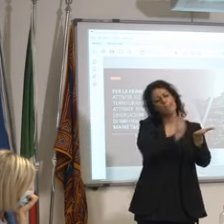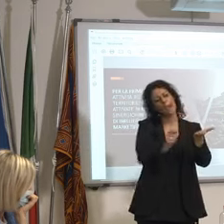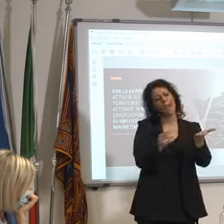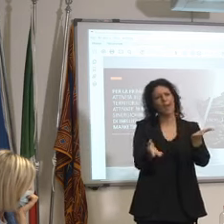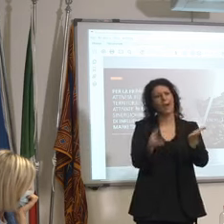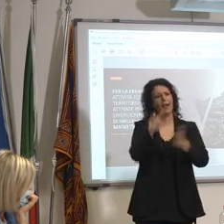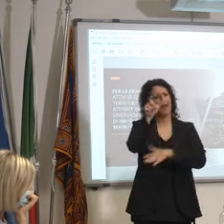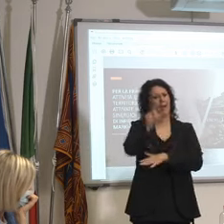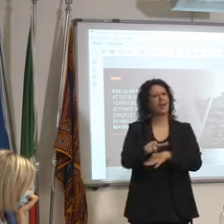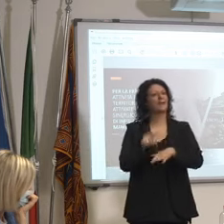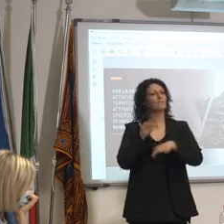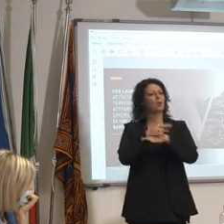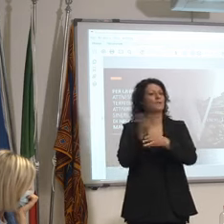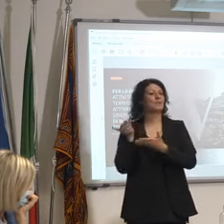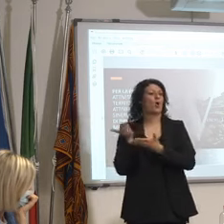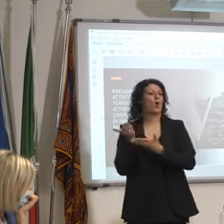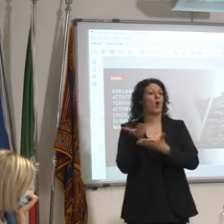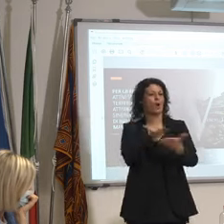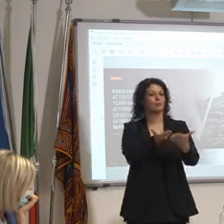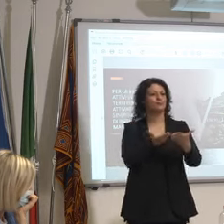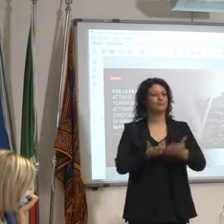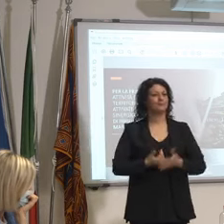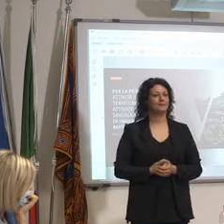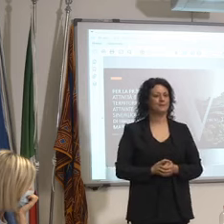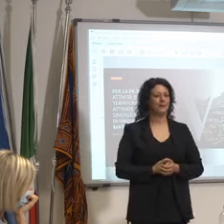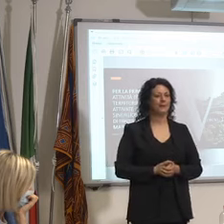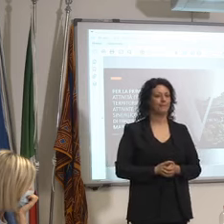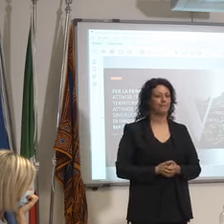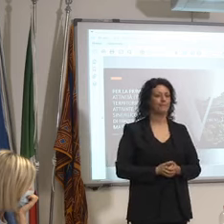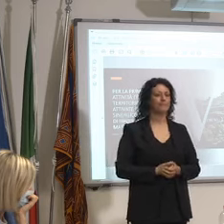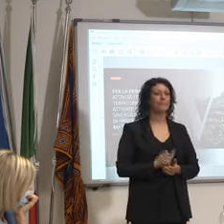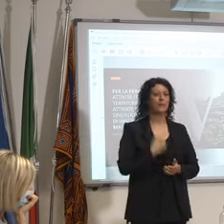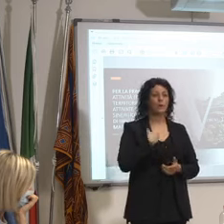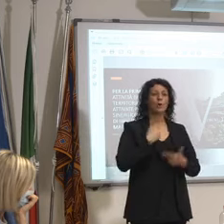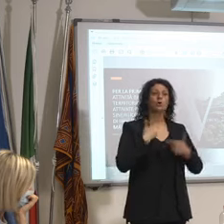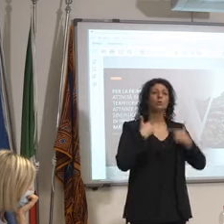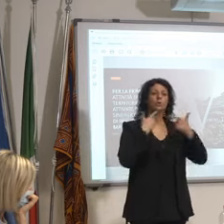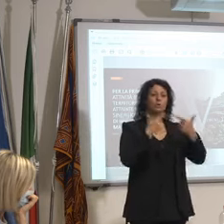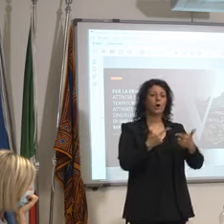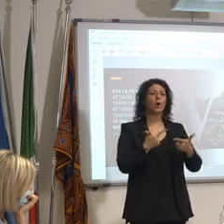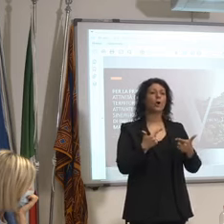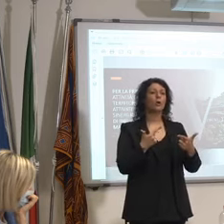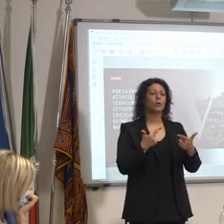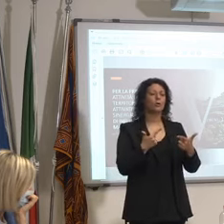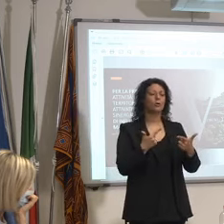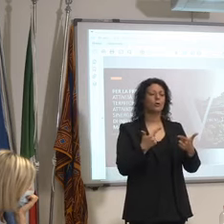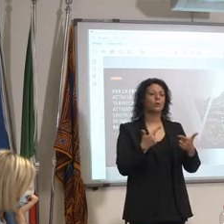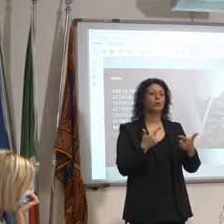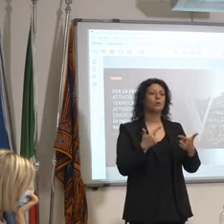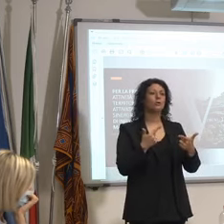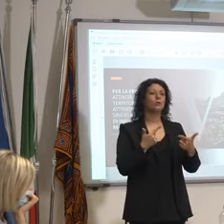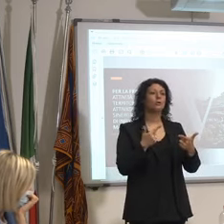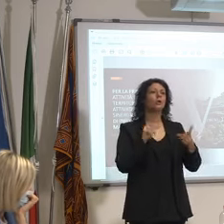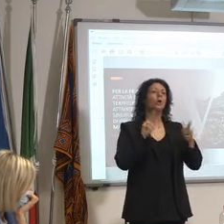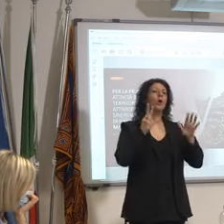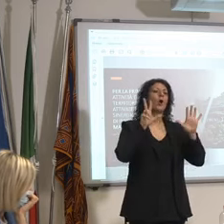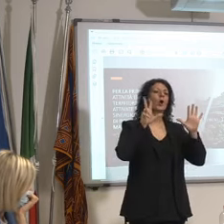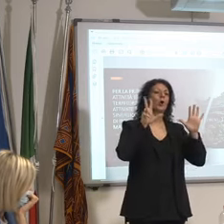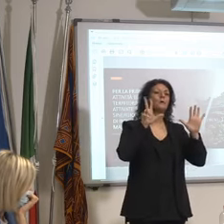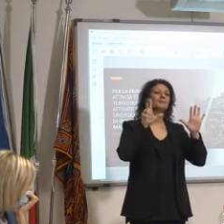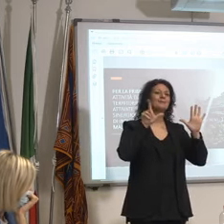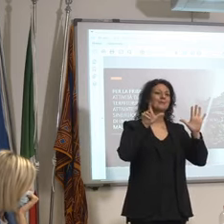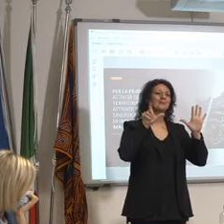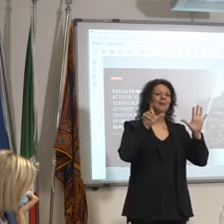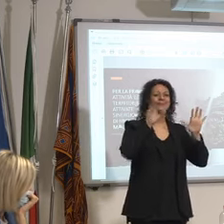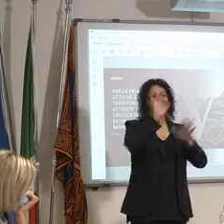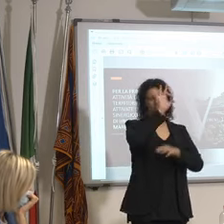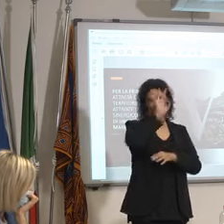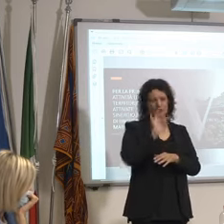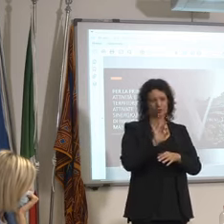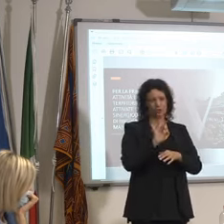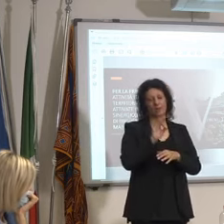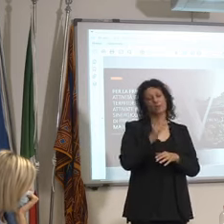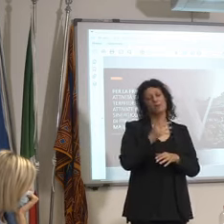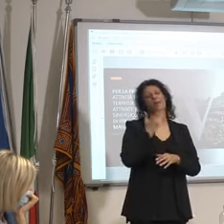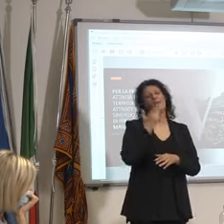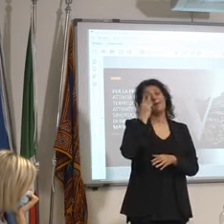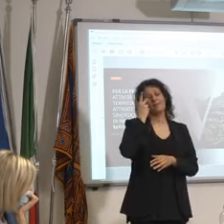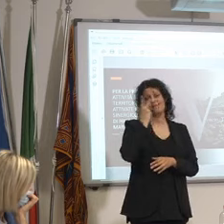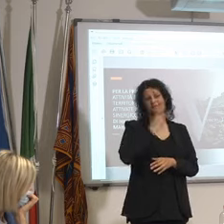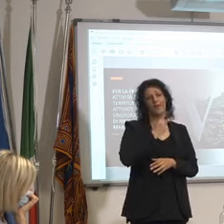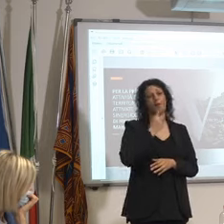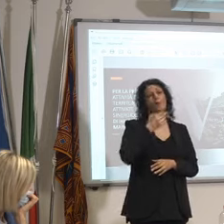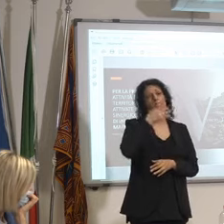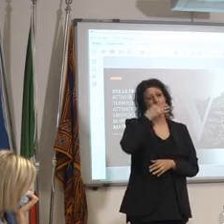guarda io potrei arrivare anche al 100% dal punto di vista amministrativo ma non è giusto perché quando regali le cose non hanno